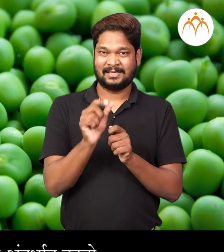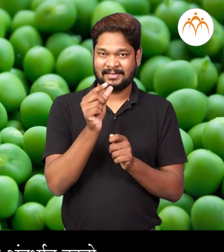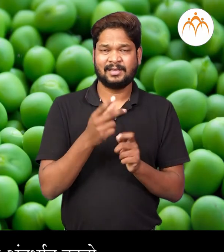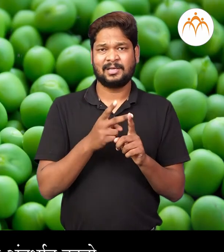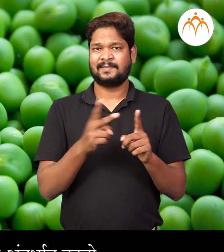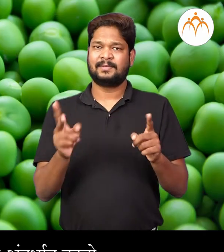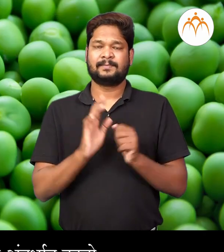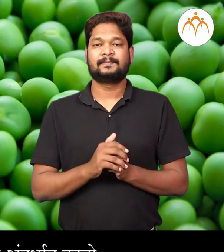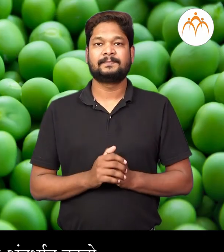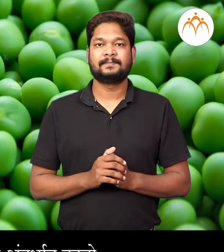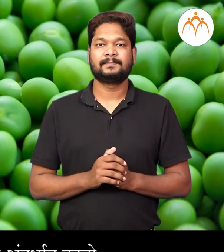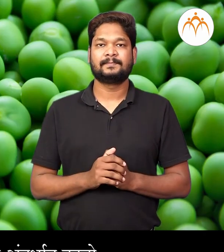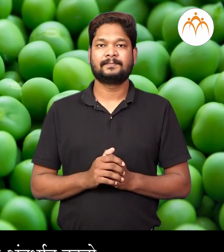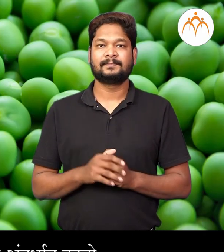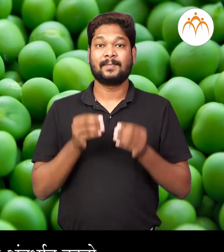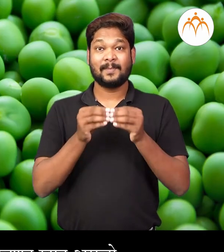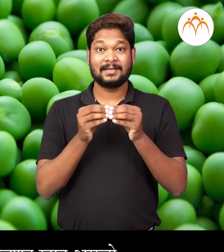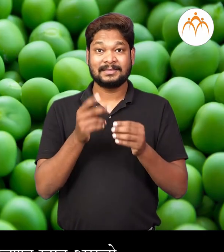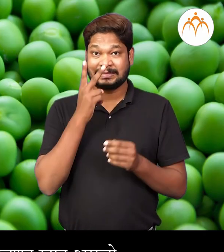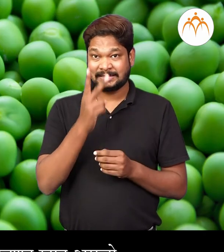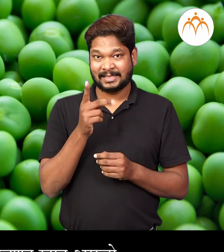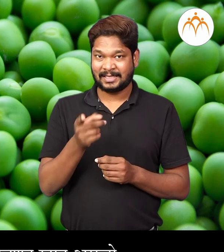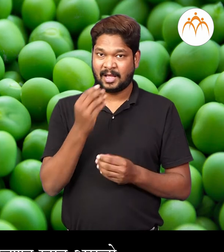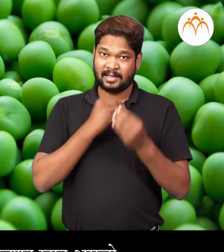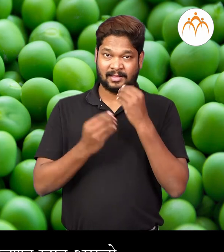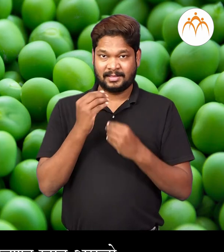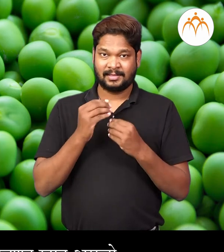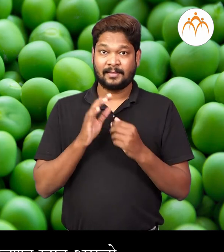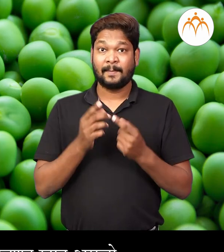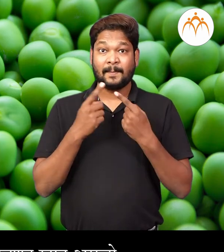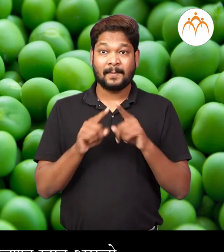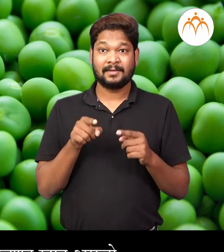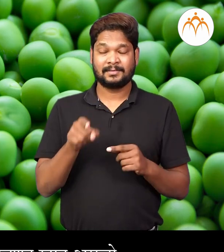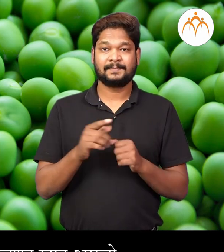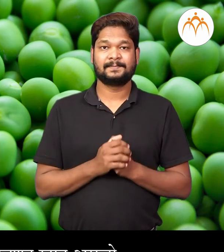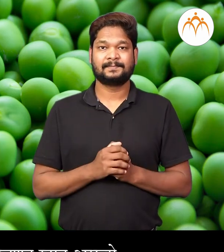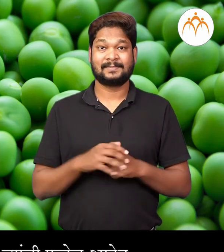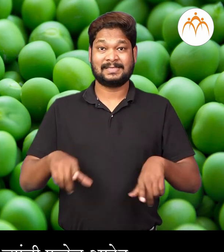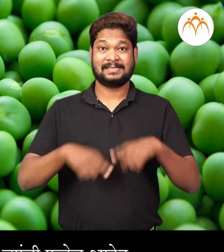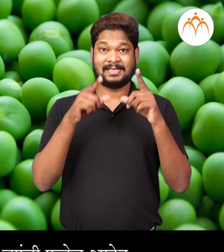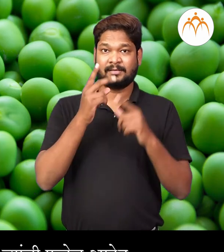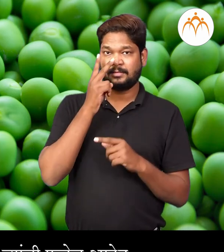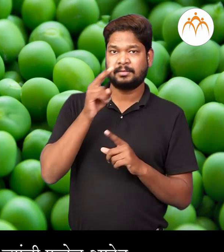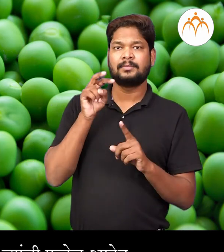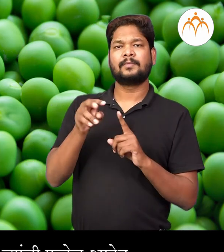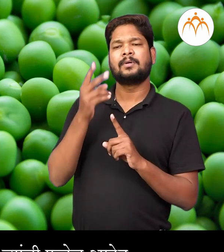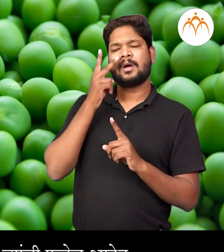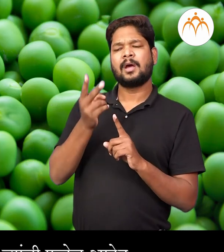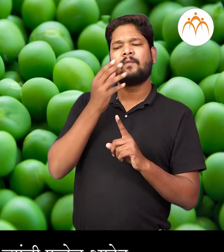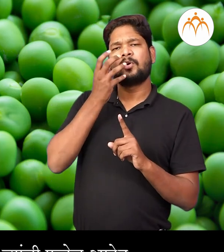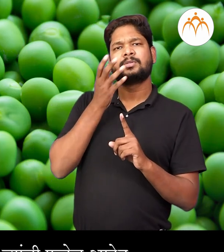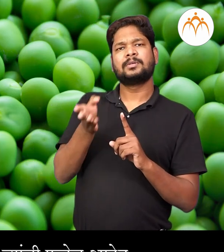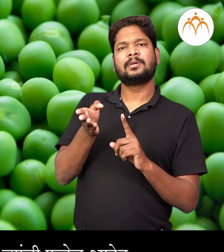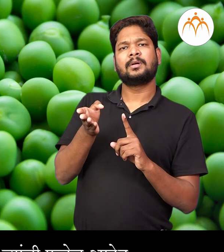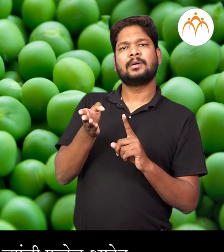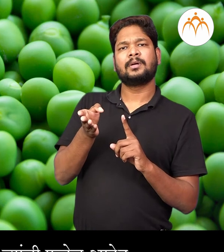वाटाना यांचा अंतरभाव करतो। जरी आपन त्या भाजा मनुन खात असलो, तरी वनस्पतिंचा दुरूष्टिने